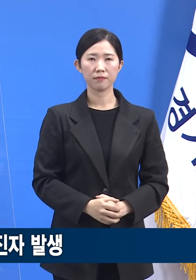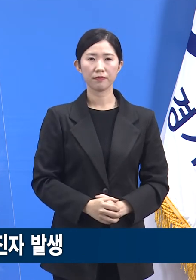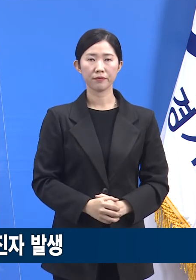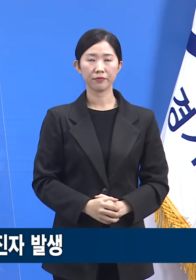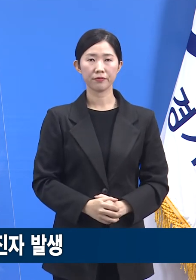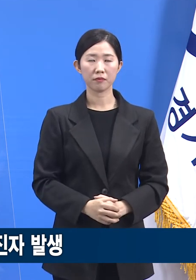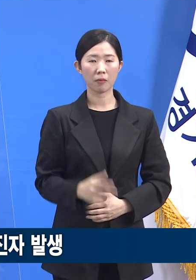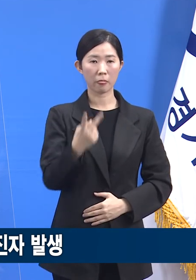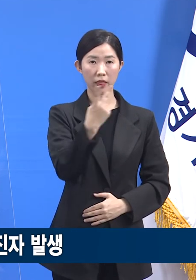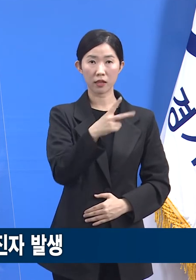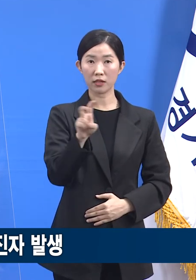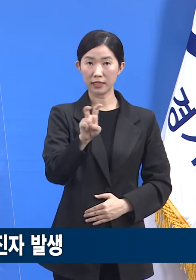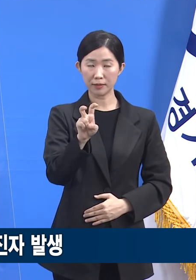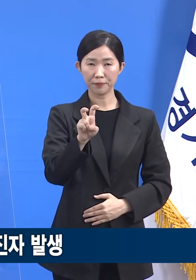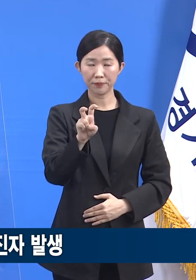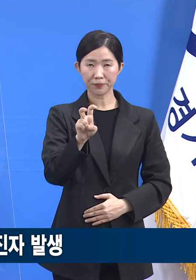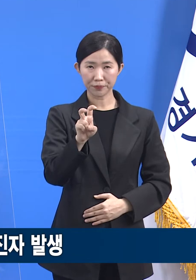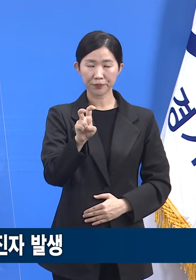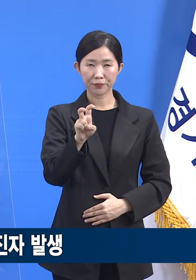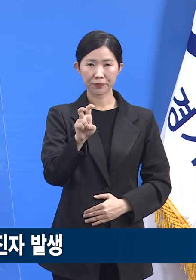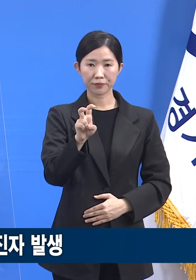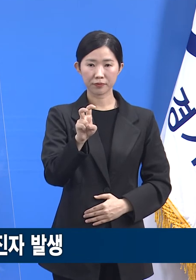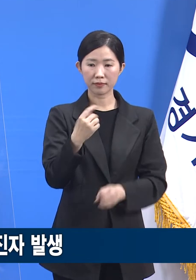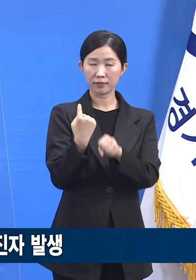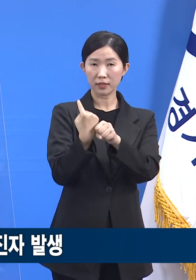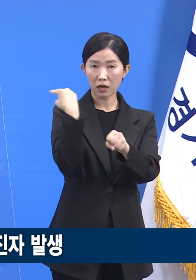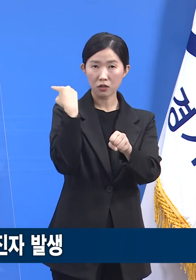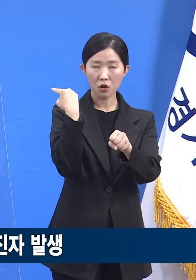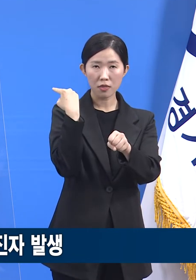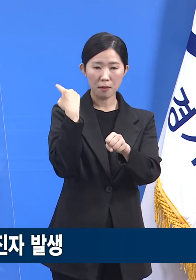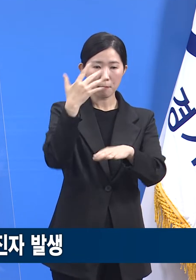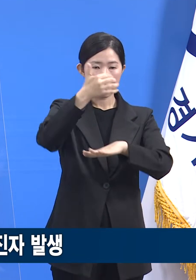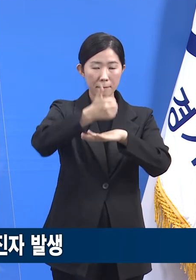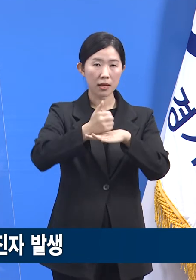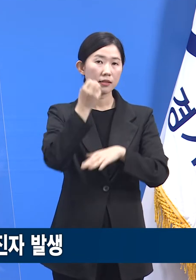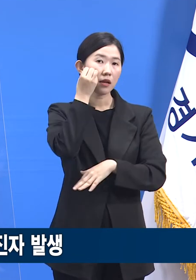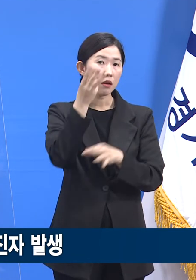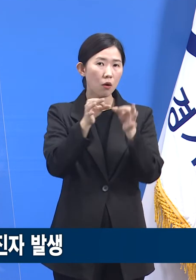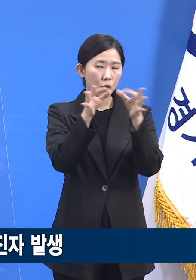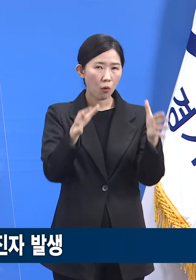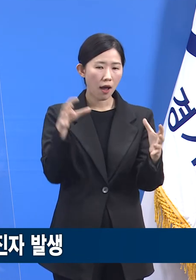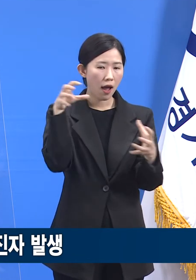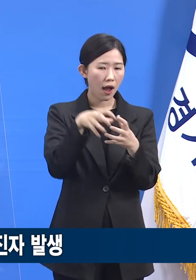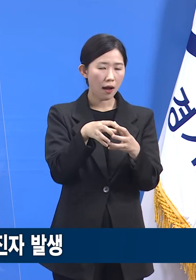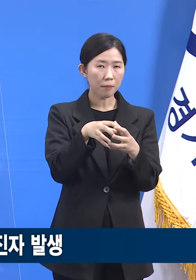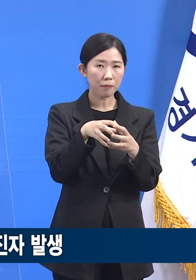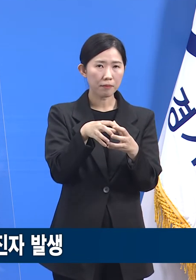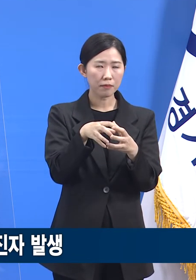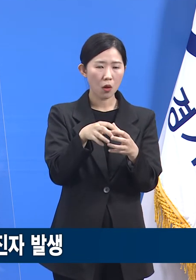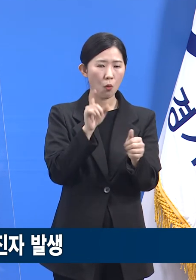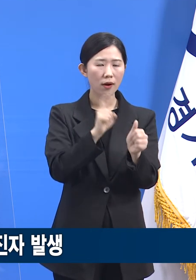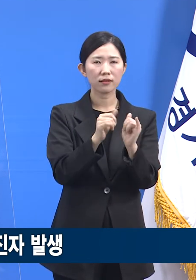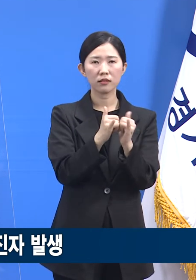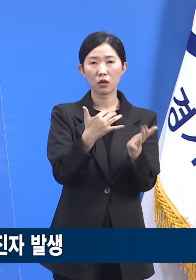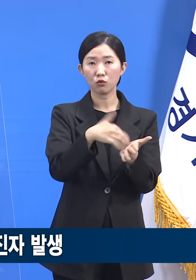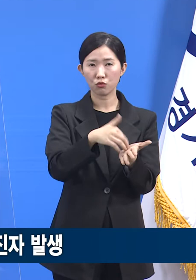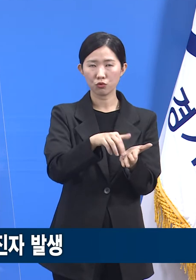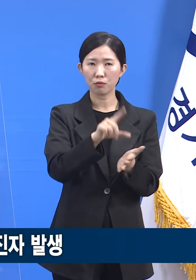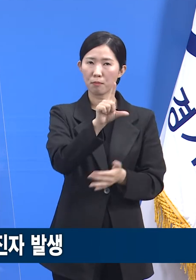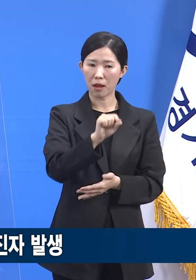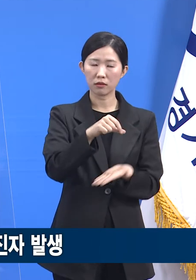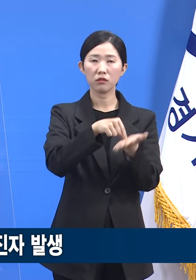2020년 4분기에는 총 1만 347명의 확진자가 발생하였습니다. 이번 분기는